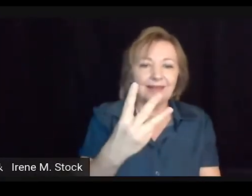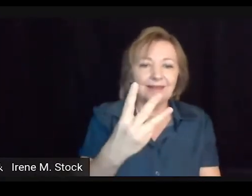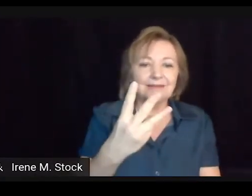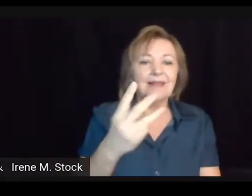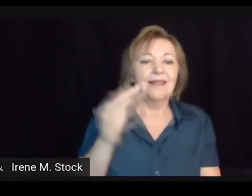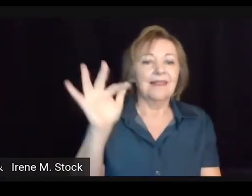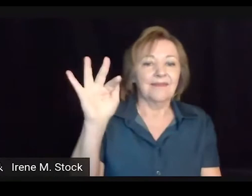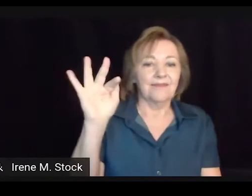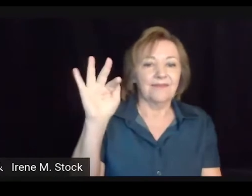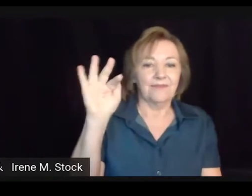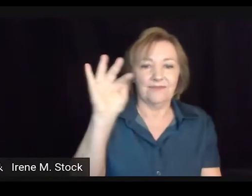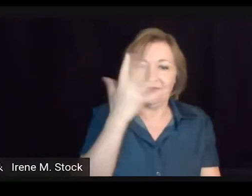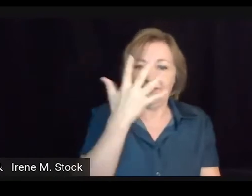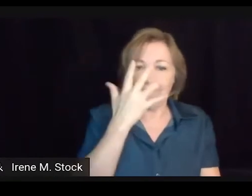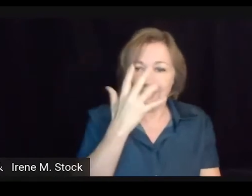Que vai acontecer dia...